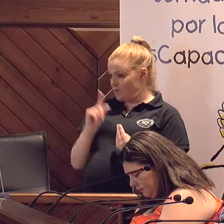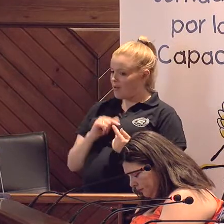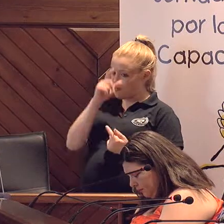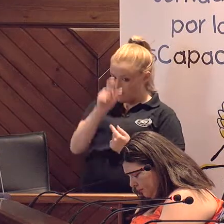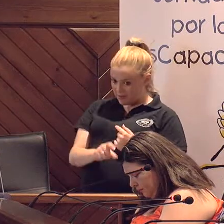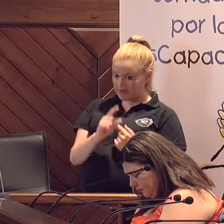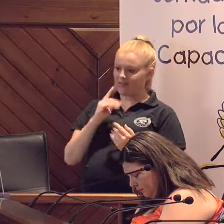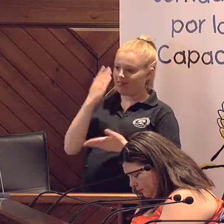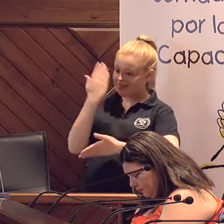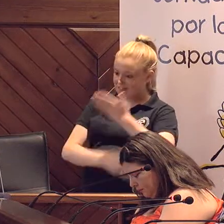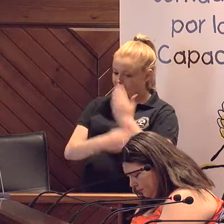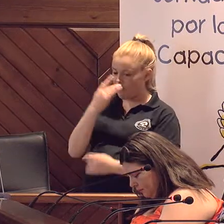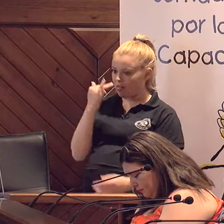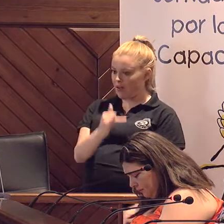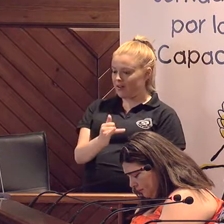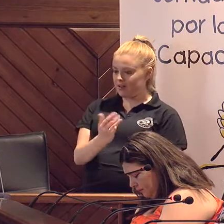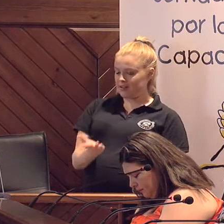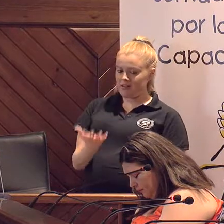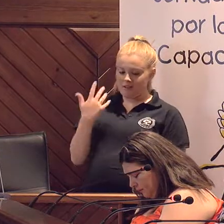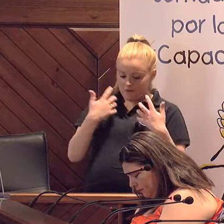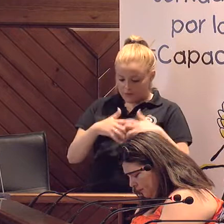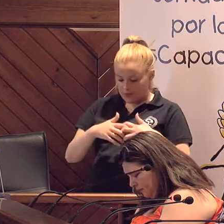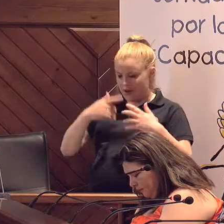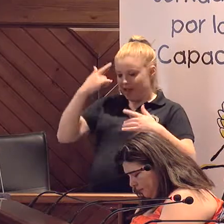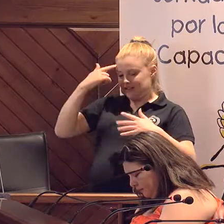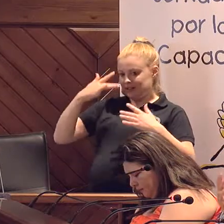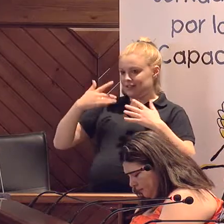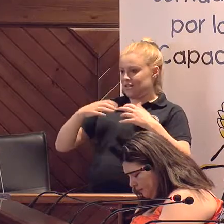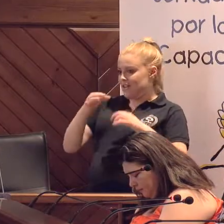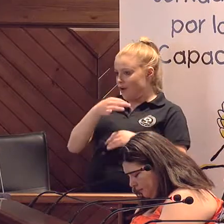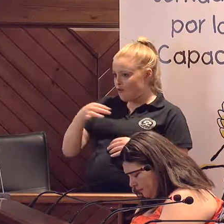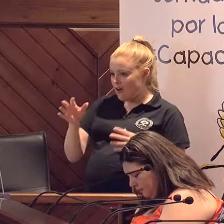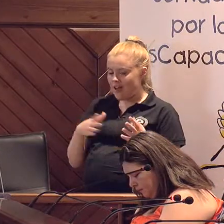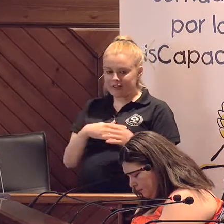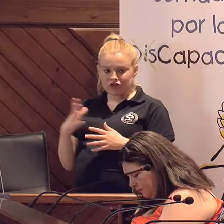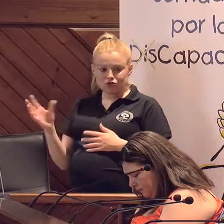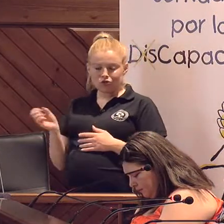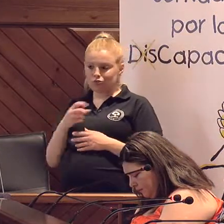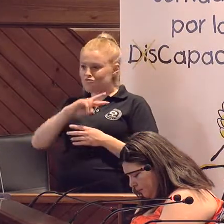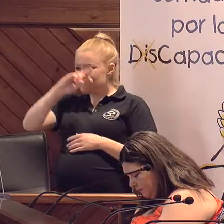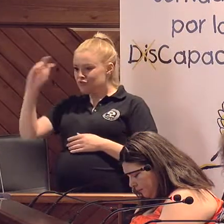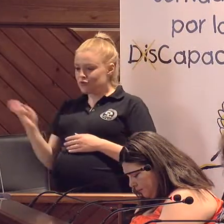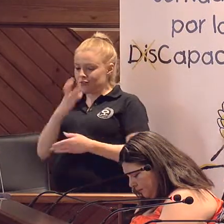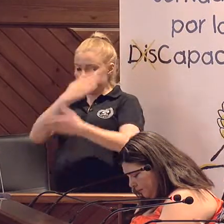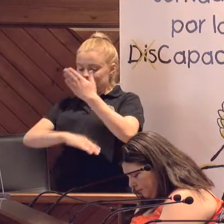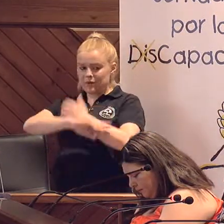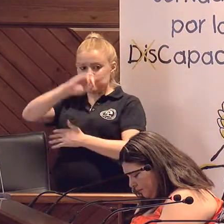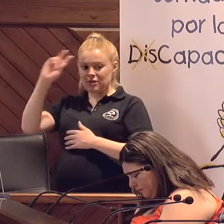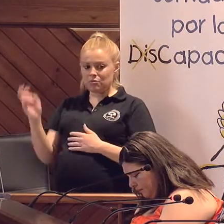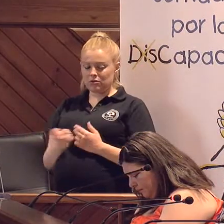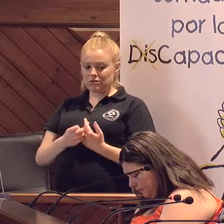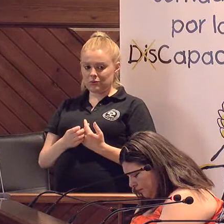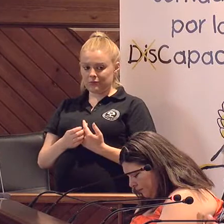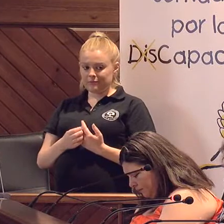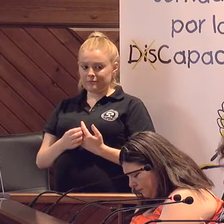es una persona que tiene una discapacidad, funcional, neuronal, tiene múltiples discapacidades, como vosotros, como los que estáis aquí.